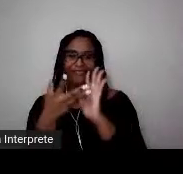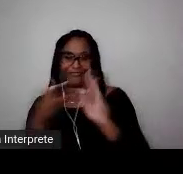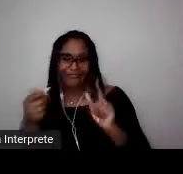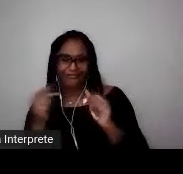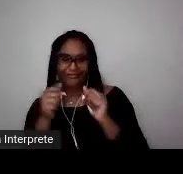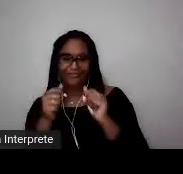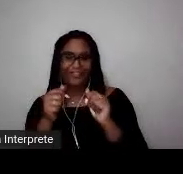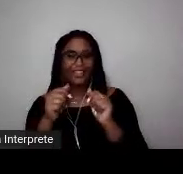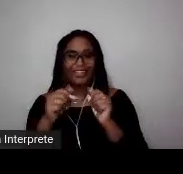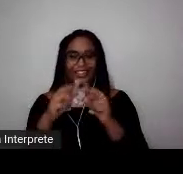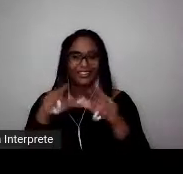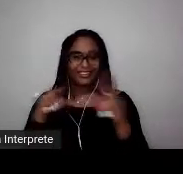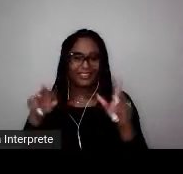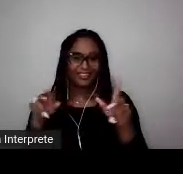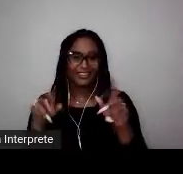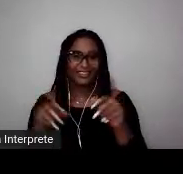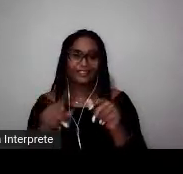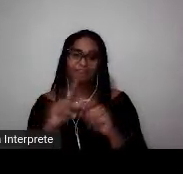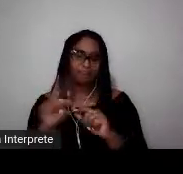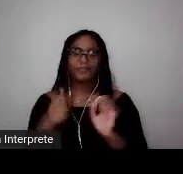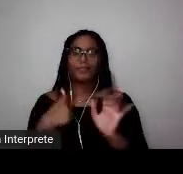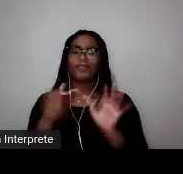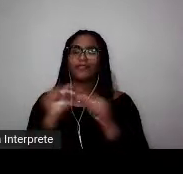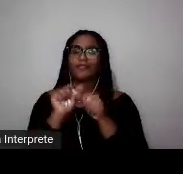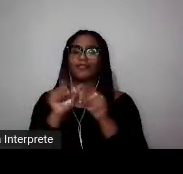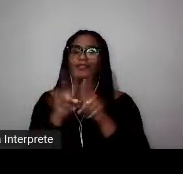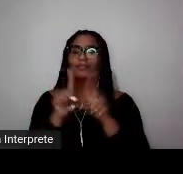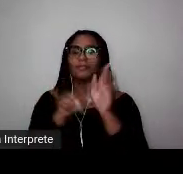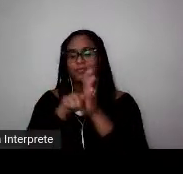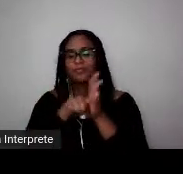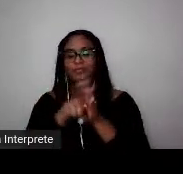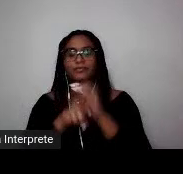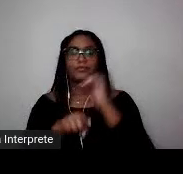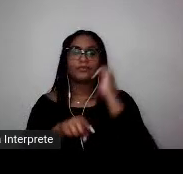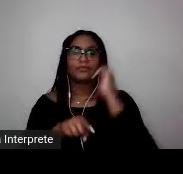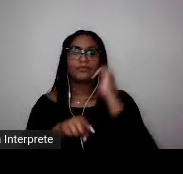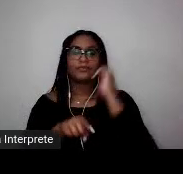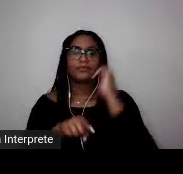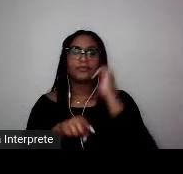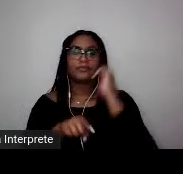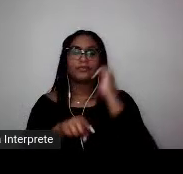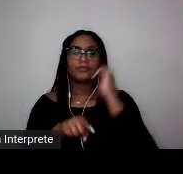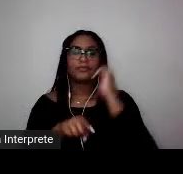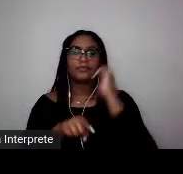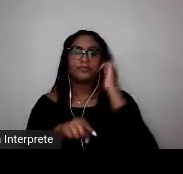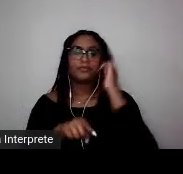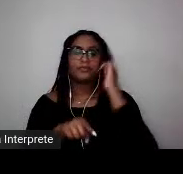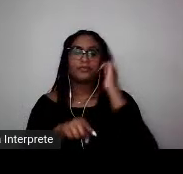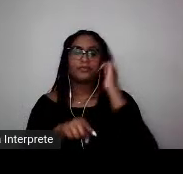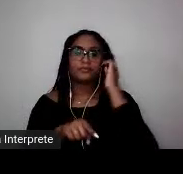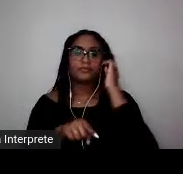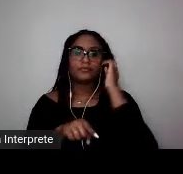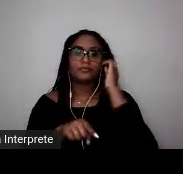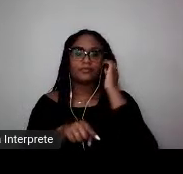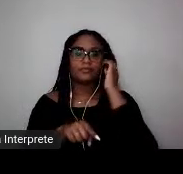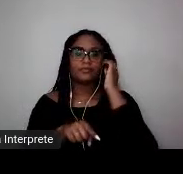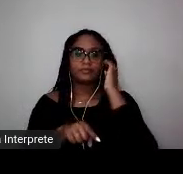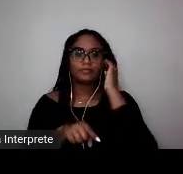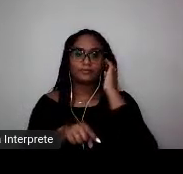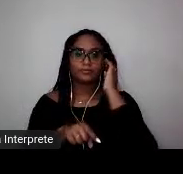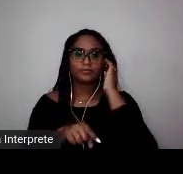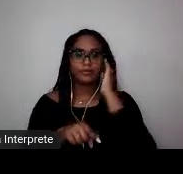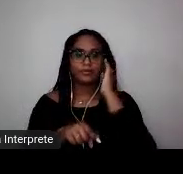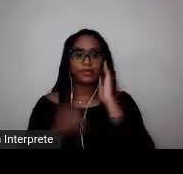de jornais, contempla aí a diversidade de mulheres, bem como a diversidade de futebol praticados antes,